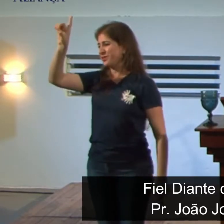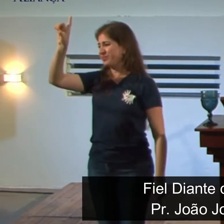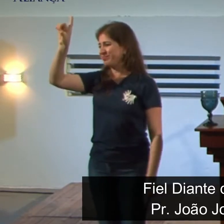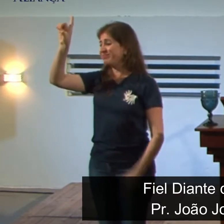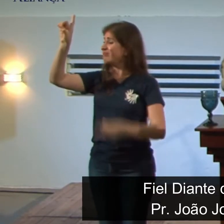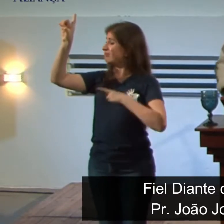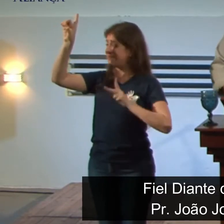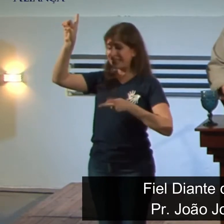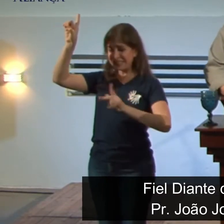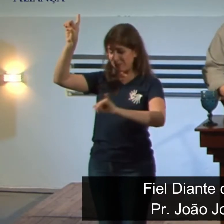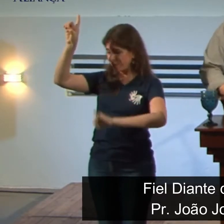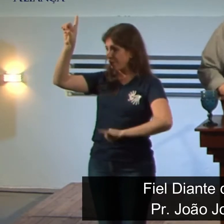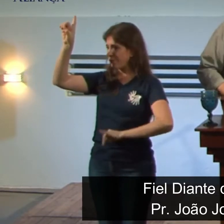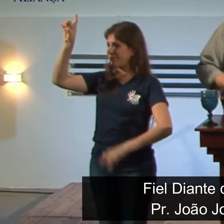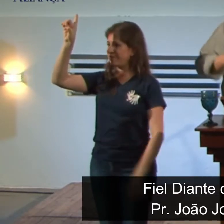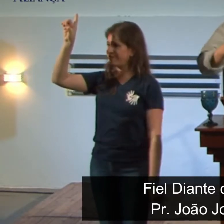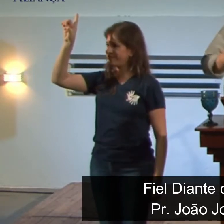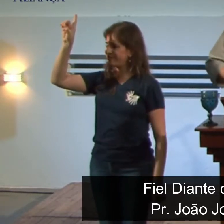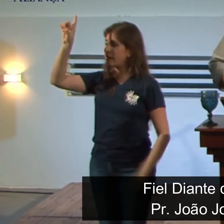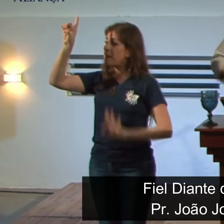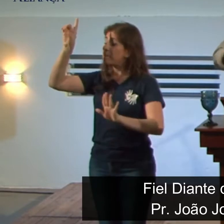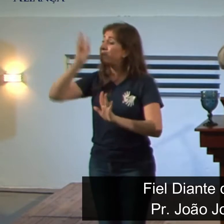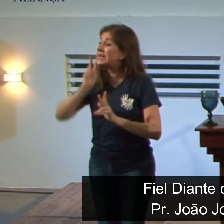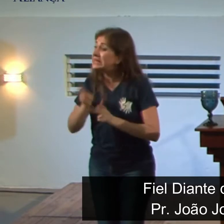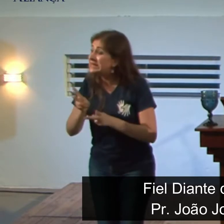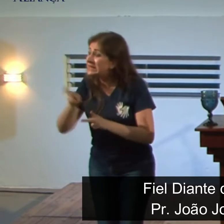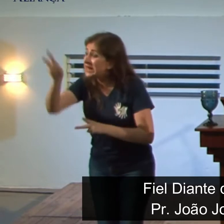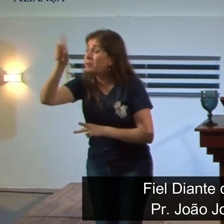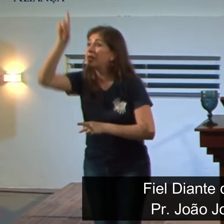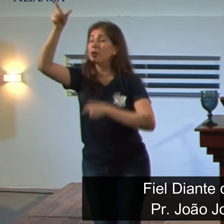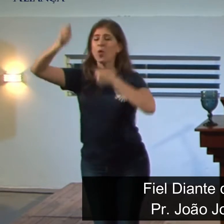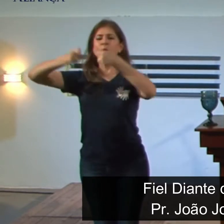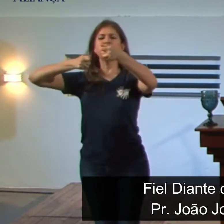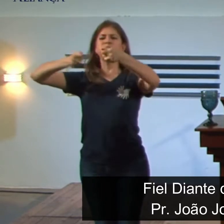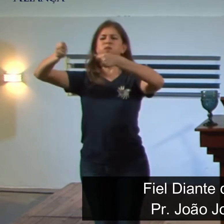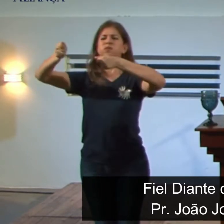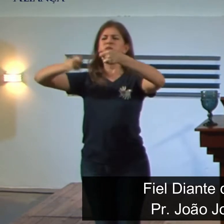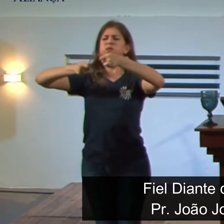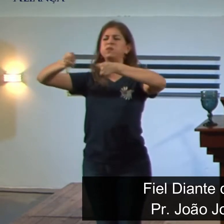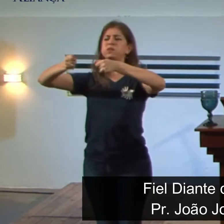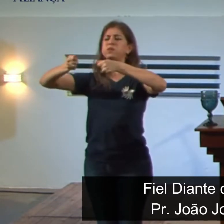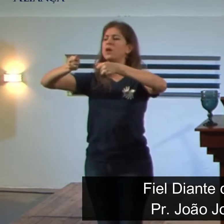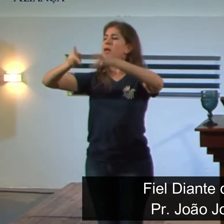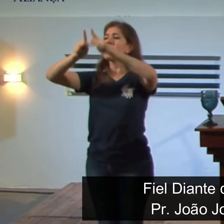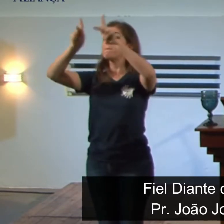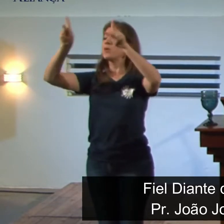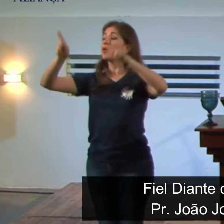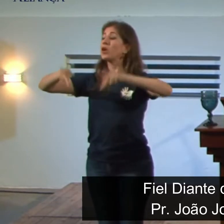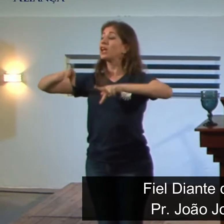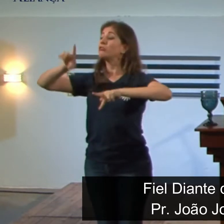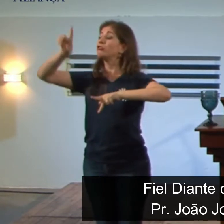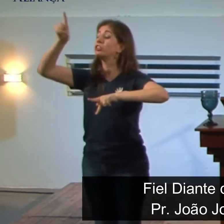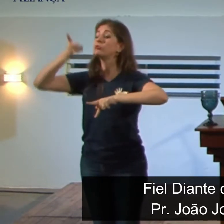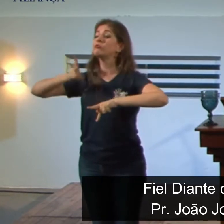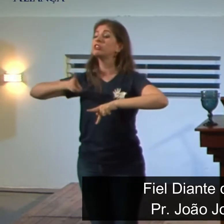mas em todas as circunstâncias, o propósito do Senhor nunca foi frustrado. Então, o que